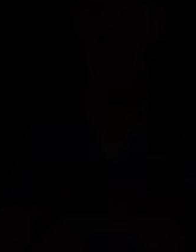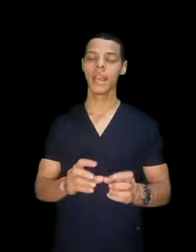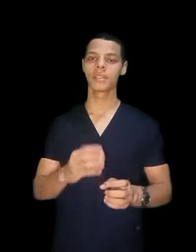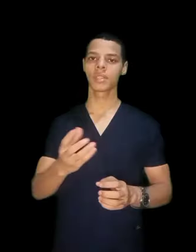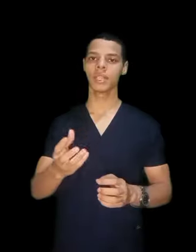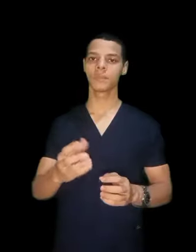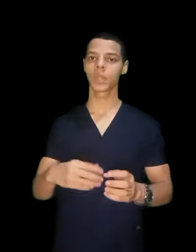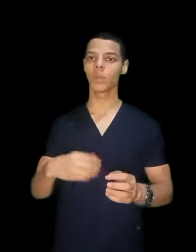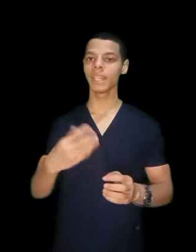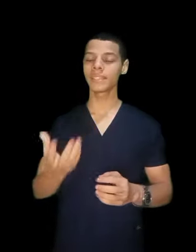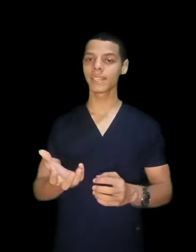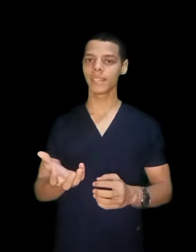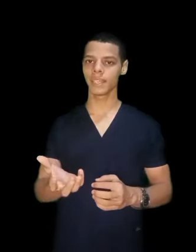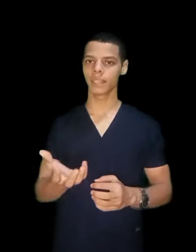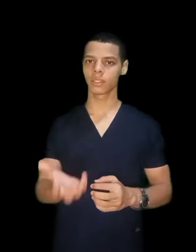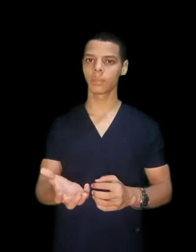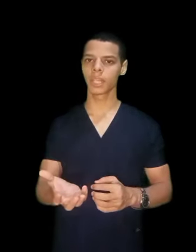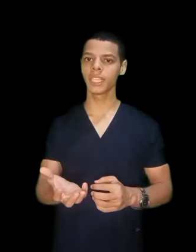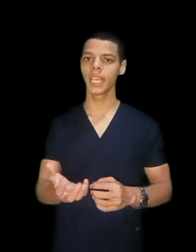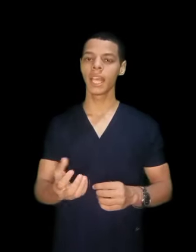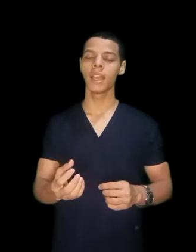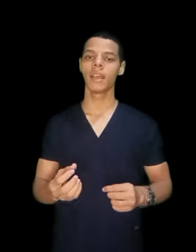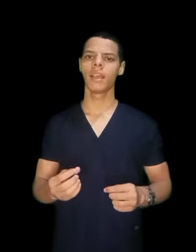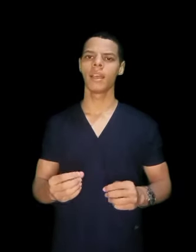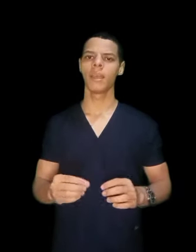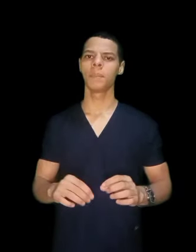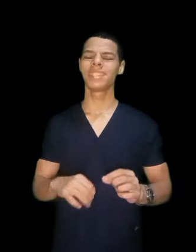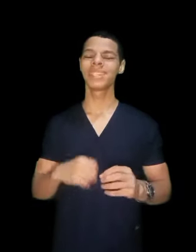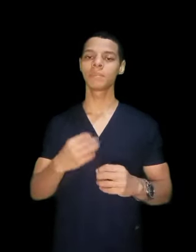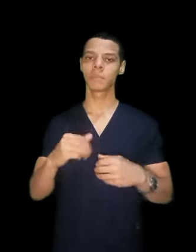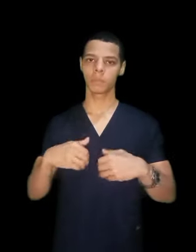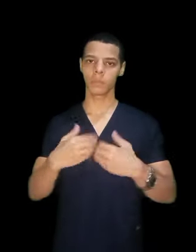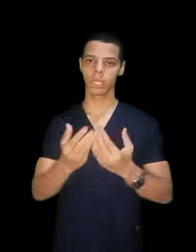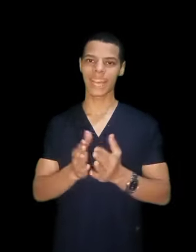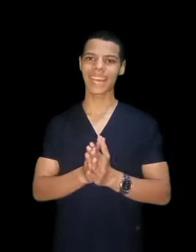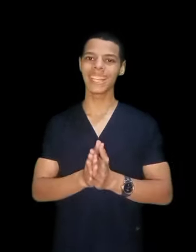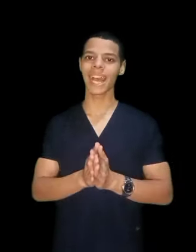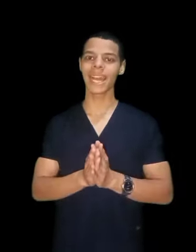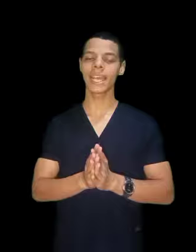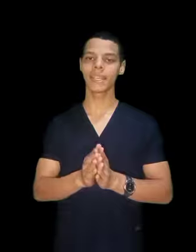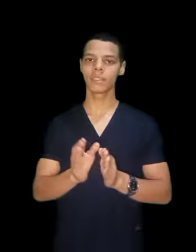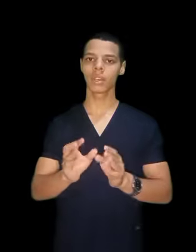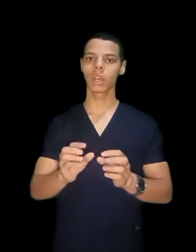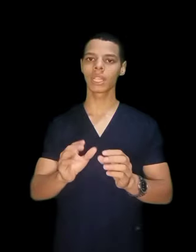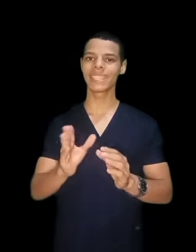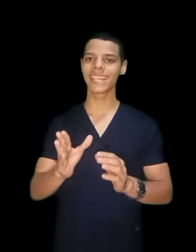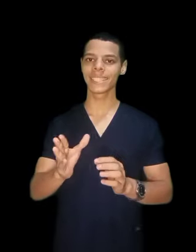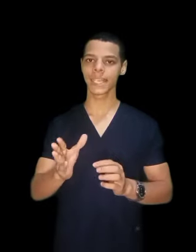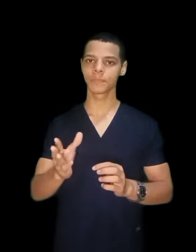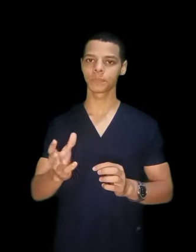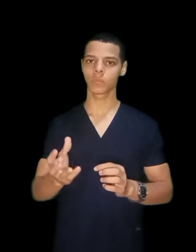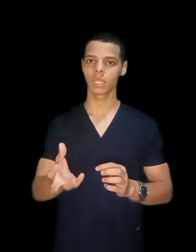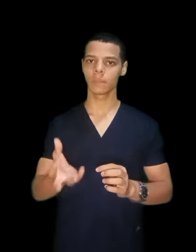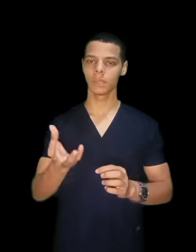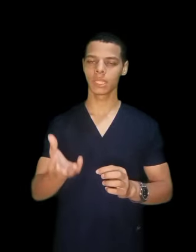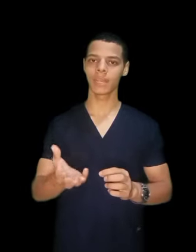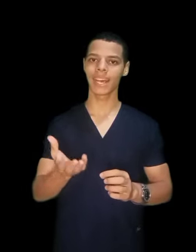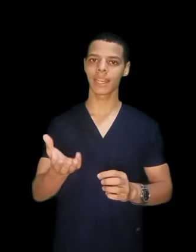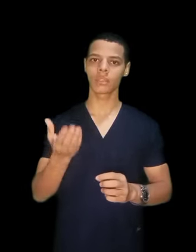طيب كلية التمريد بتخريج على الدرجة التالتة بتبقى على